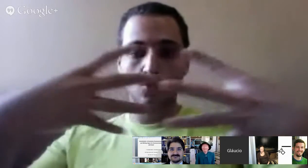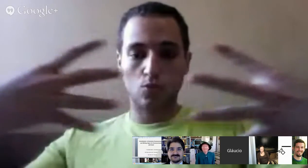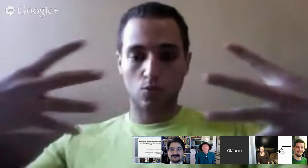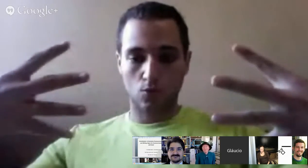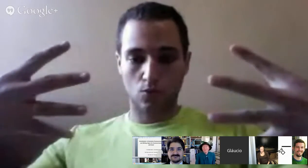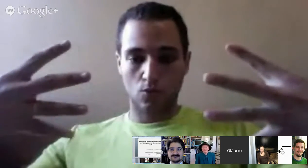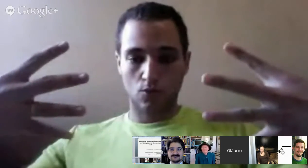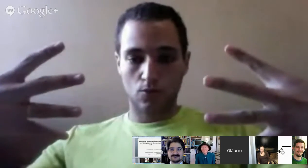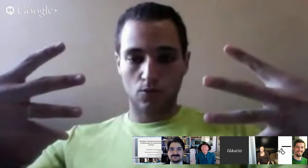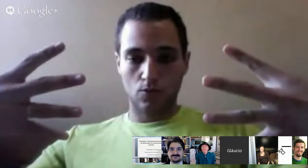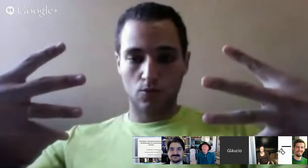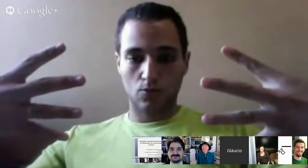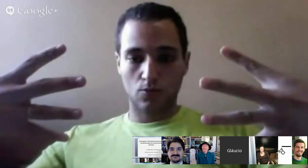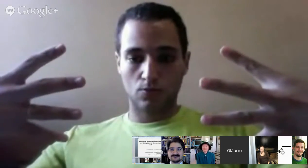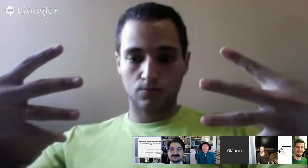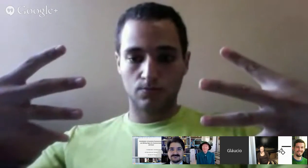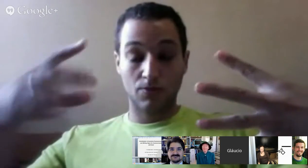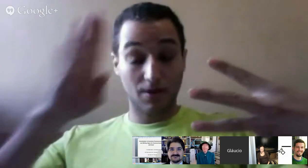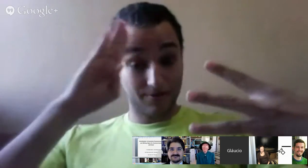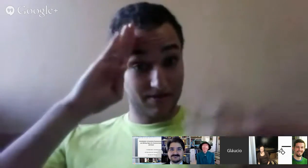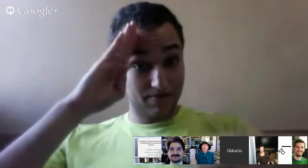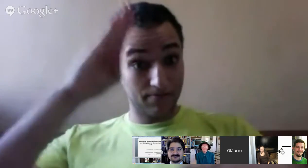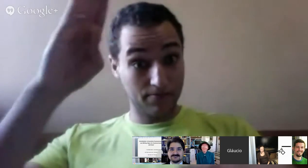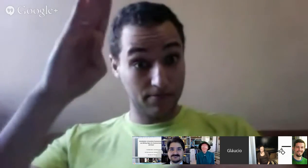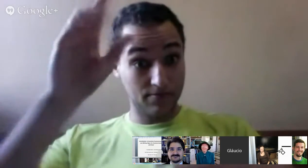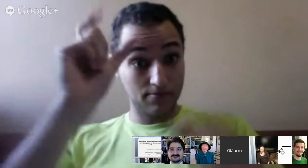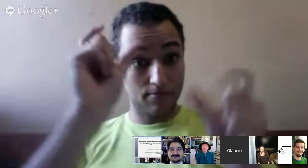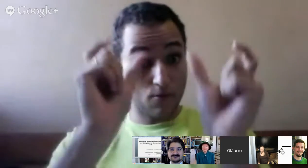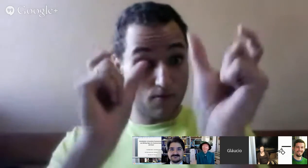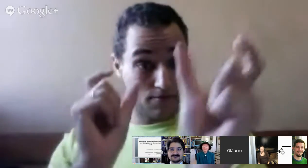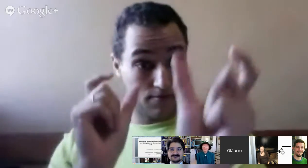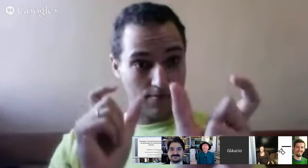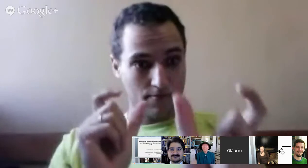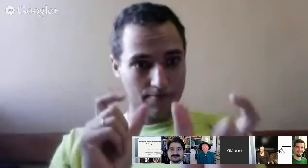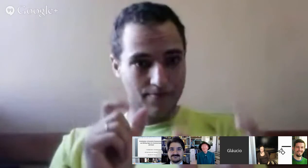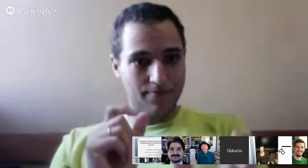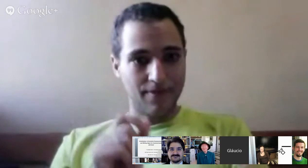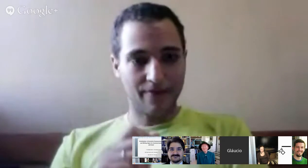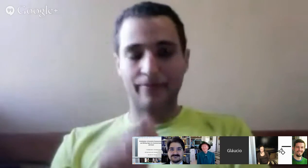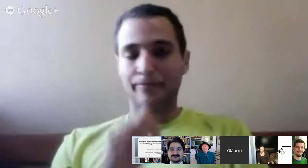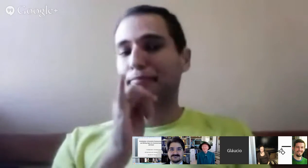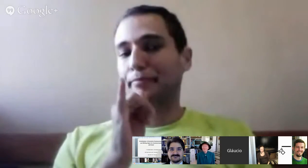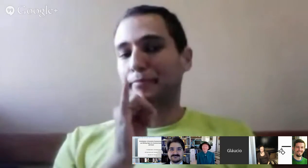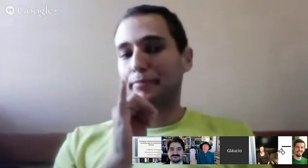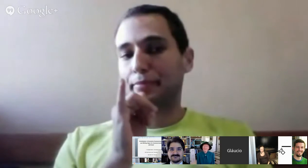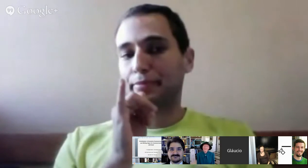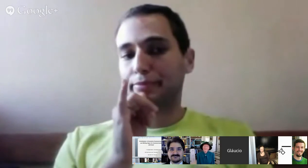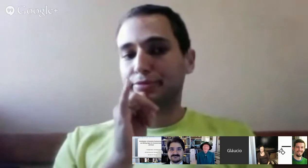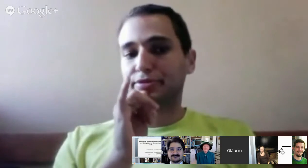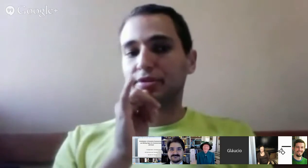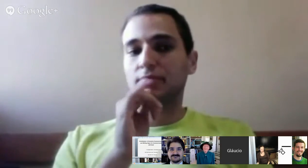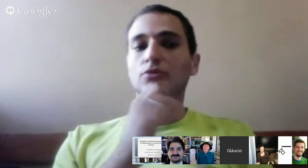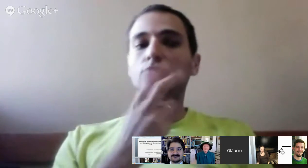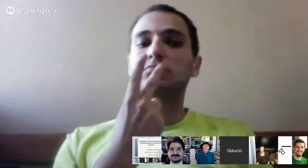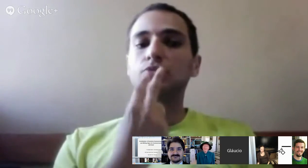e aí organizaram esses termos em tabela de modo a organizá-los por